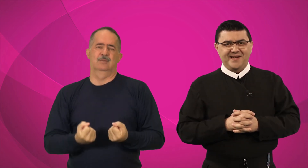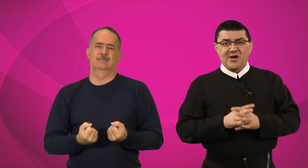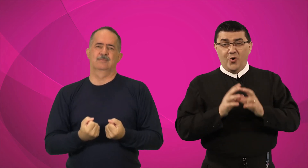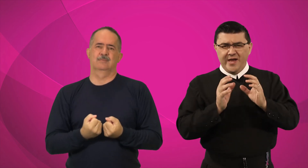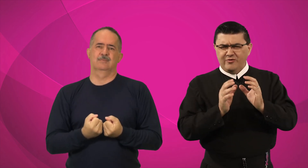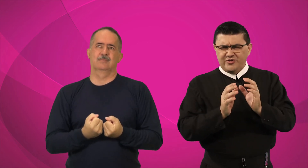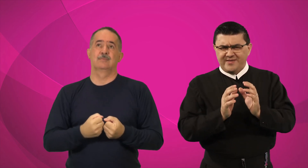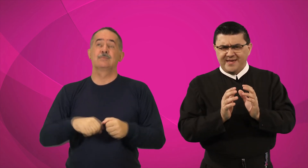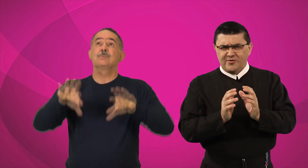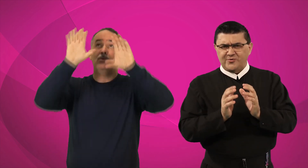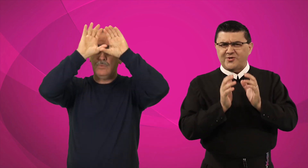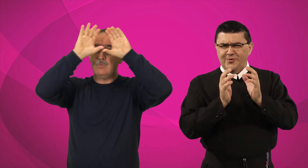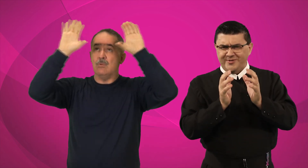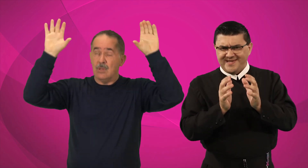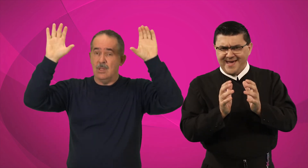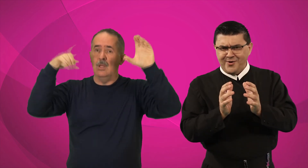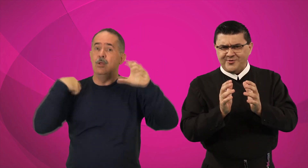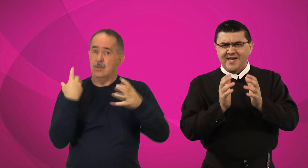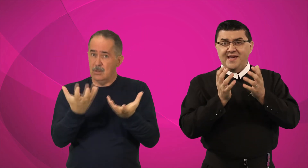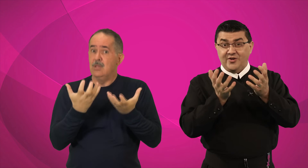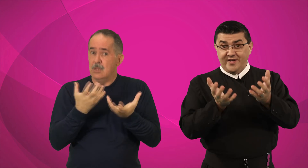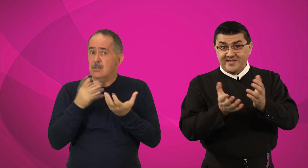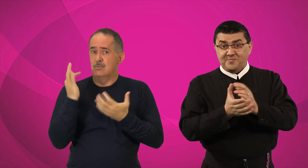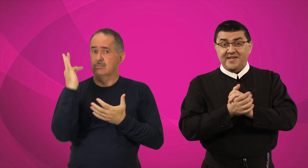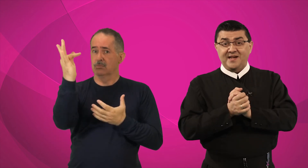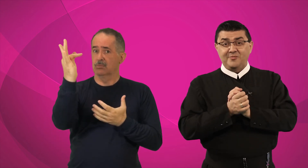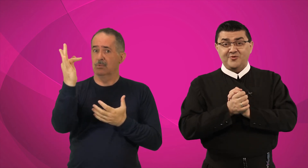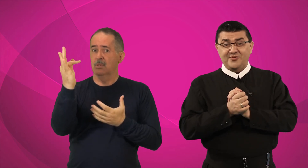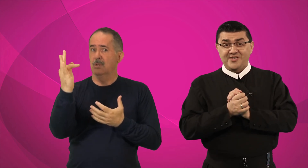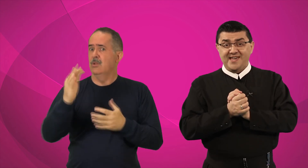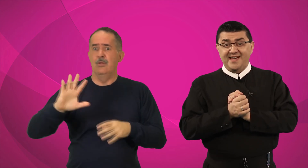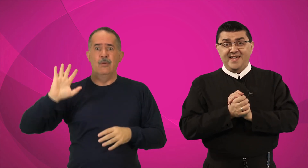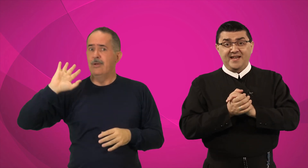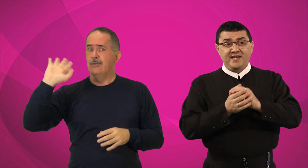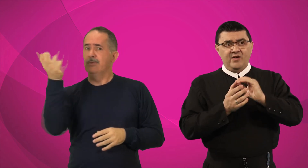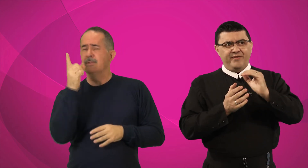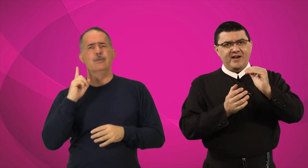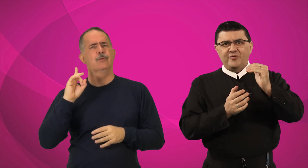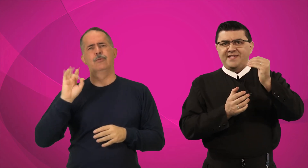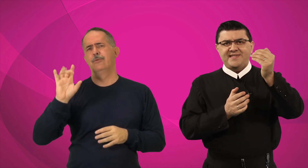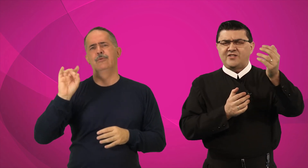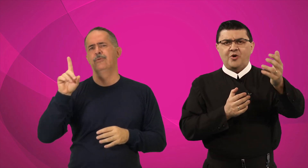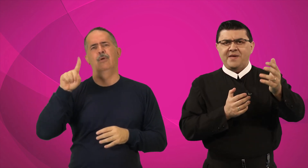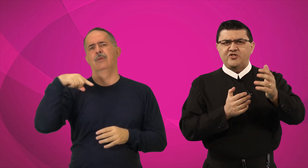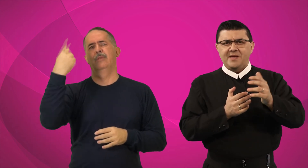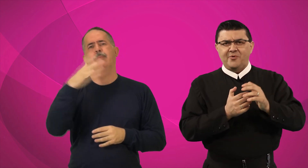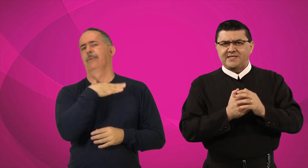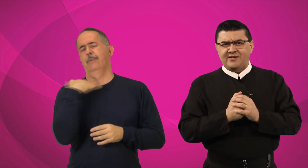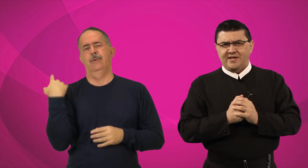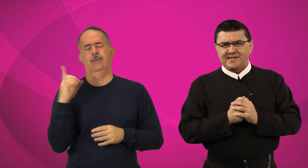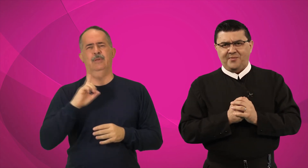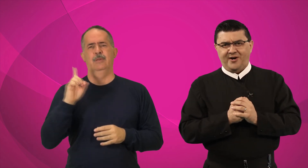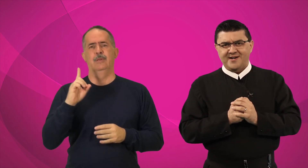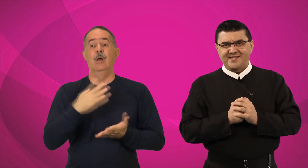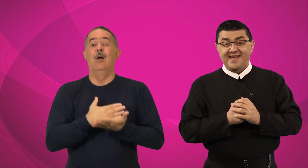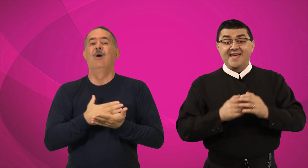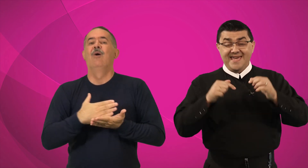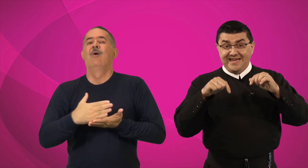O reino de Deus, os céus, que nós esperamos um dia, não vai acontecer somente depois da nossa morte. Ele